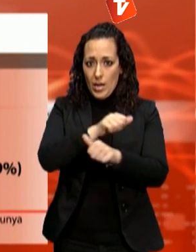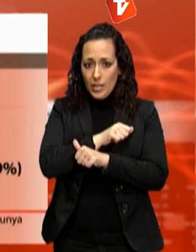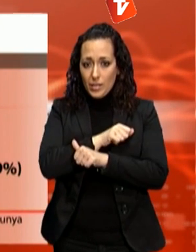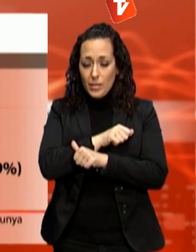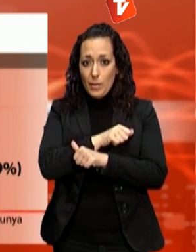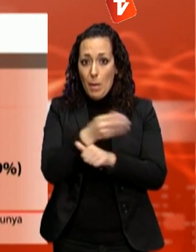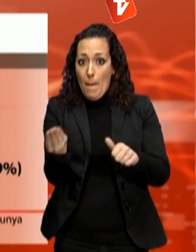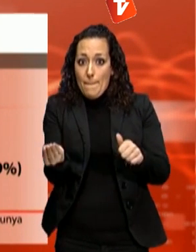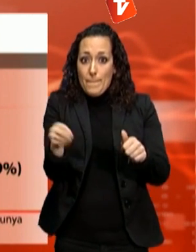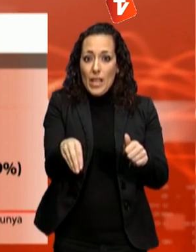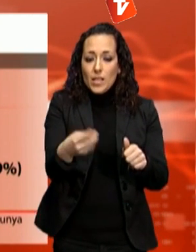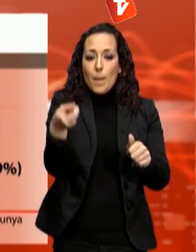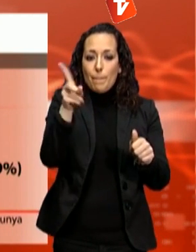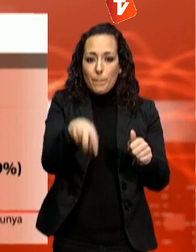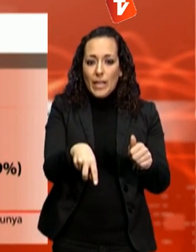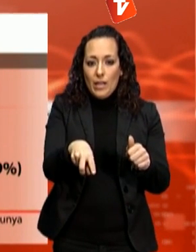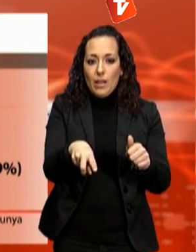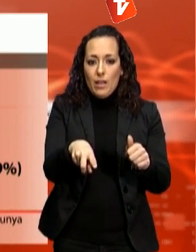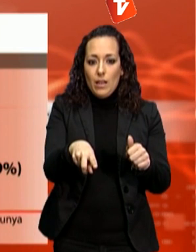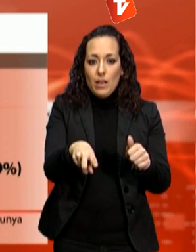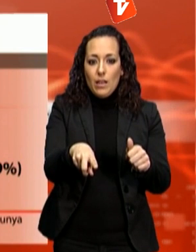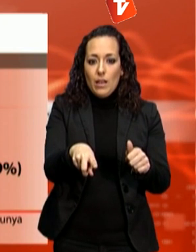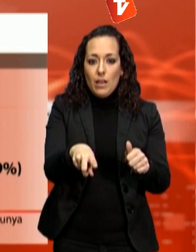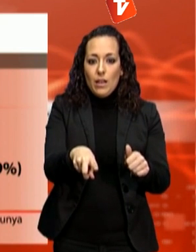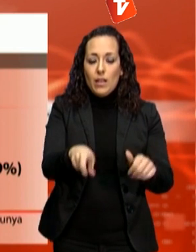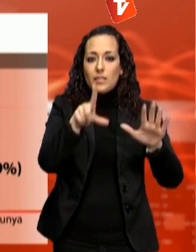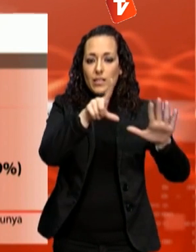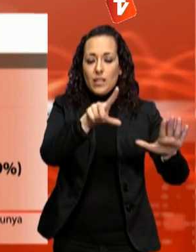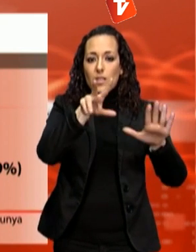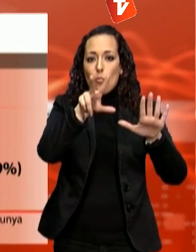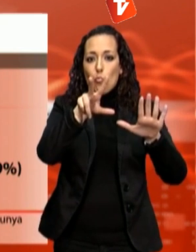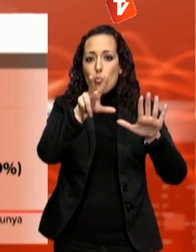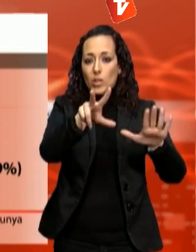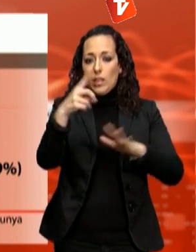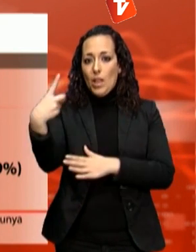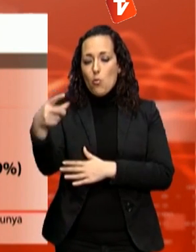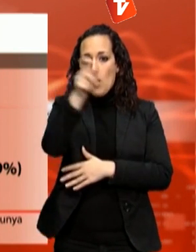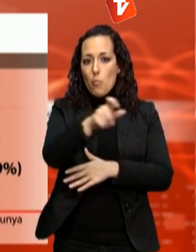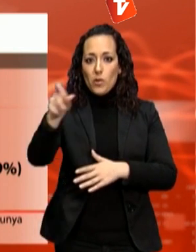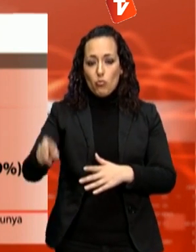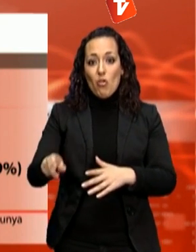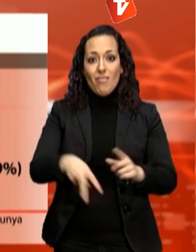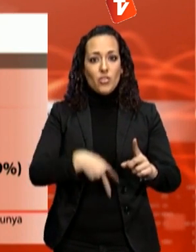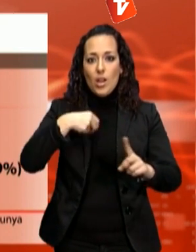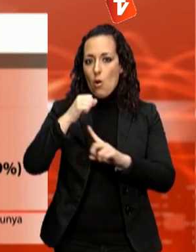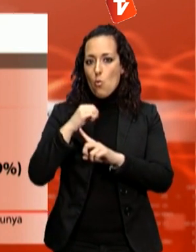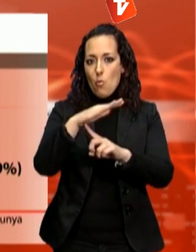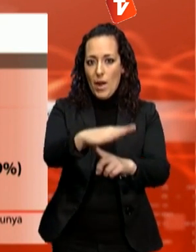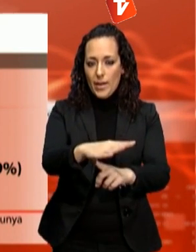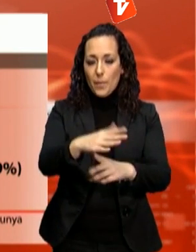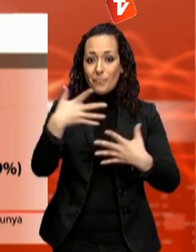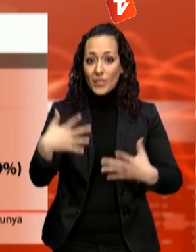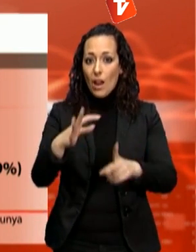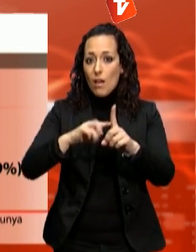.781 persones que s'han quedat a l'atur aquest mes de febrer a tota la comarca. A finals de mes, la taxa d'atur se situa al 18